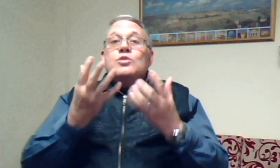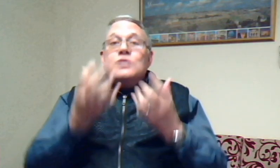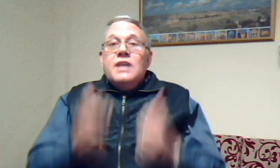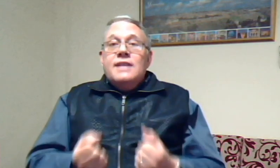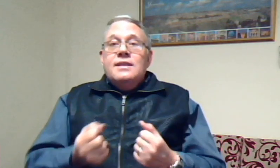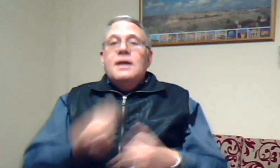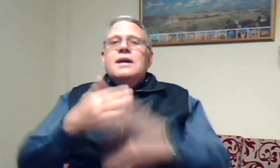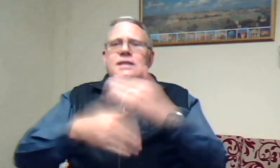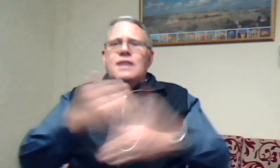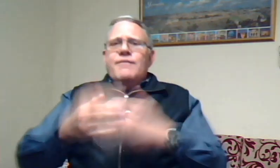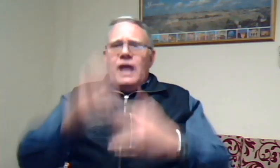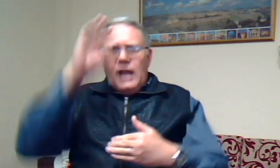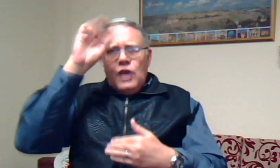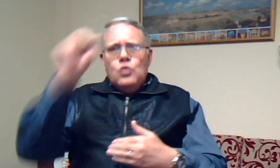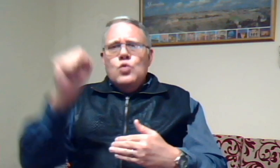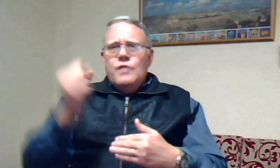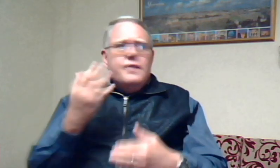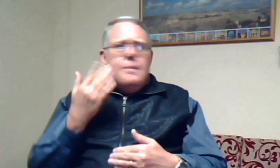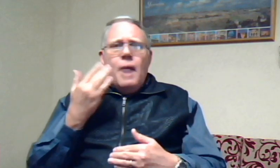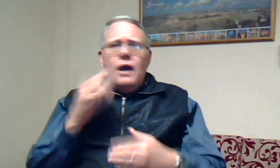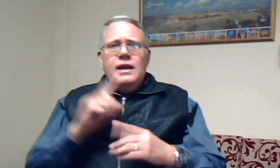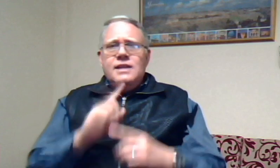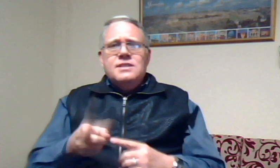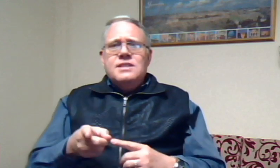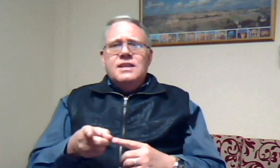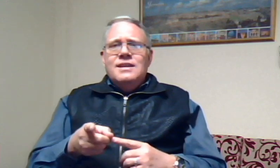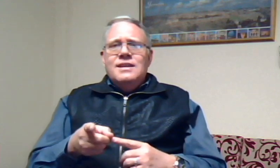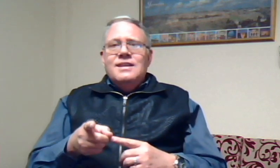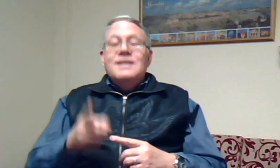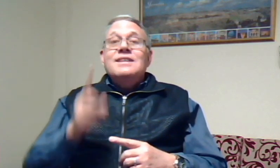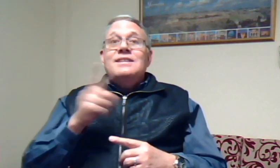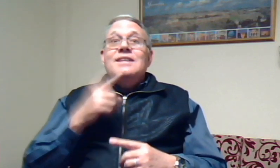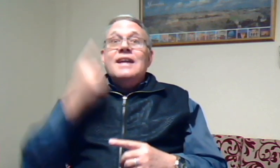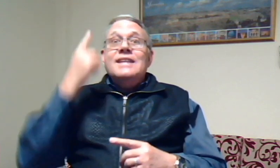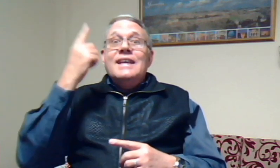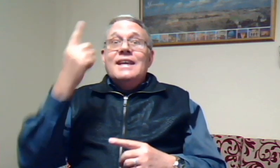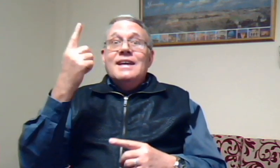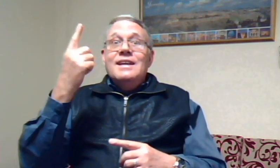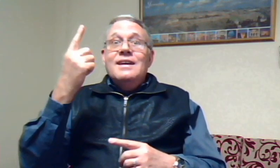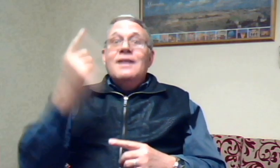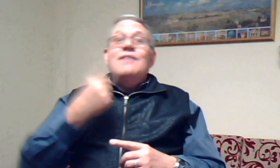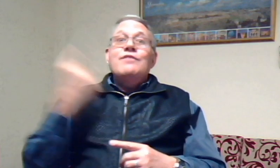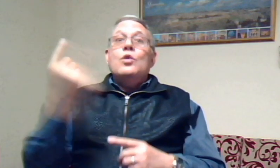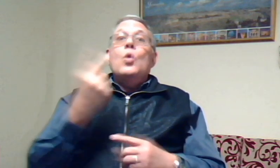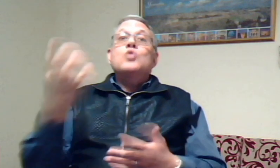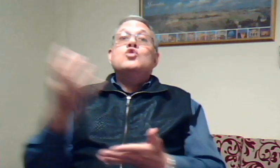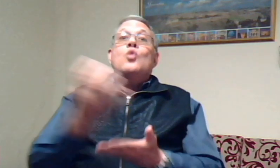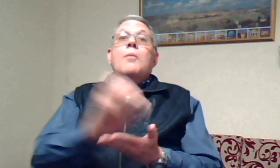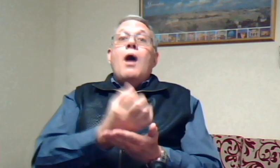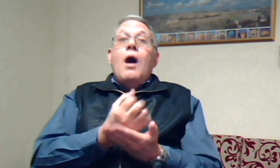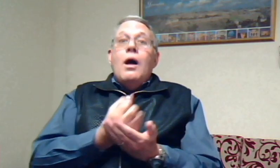het terwyl geloof nie makkelijk is nie dat die Heere vir ons kom haal